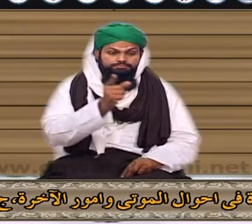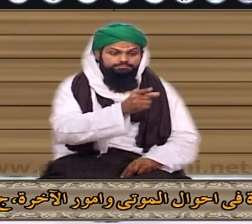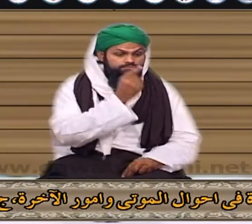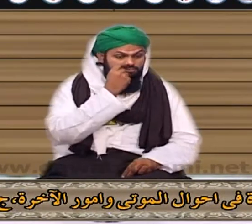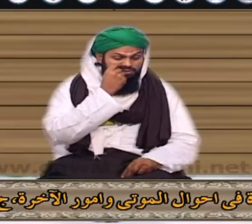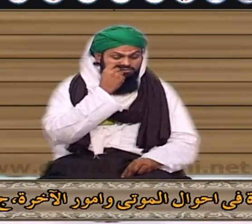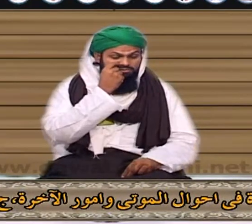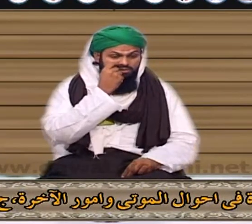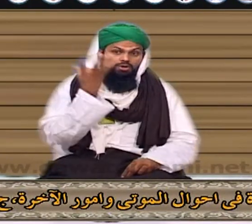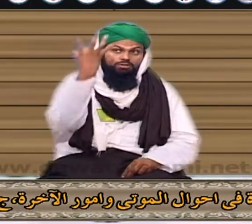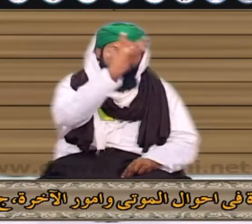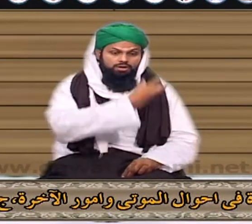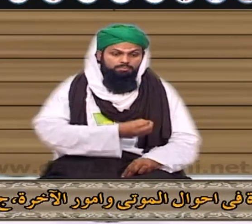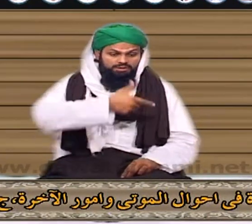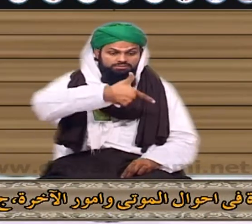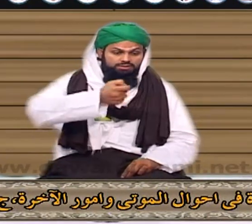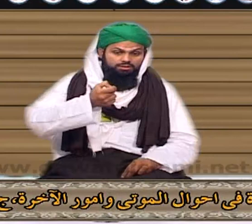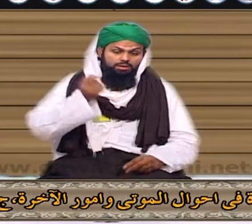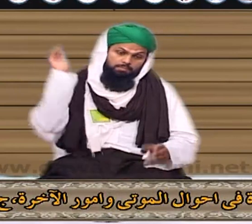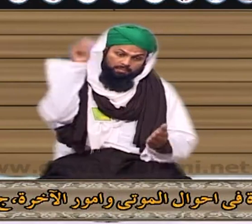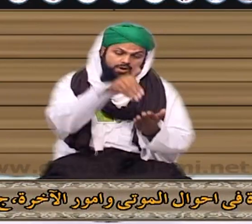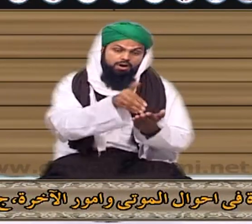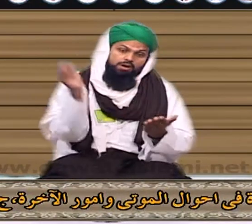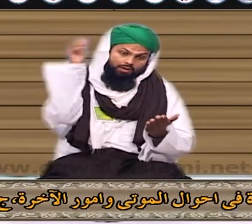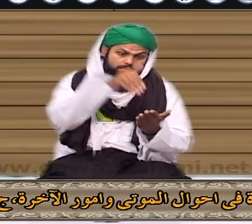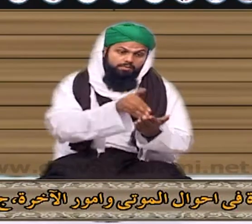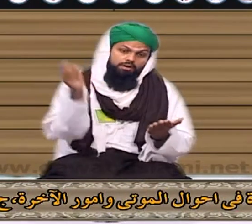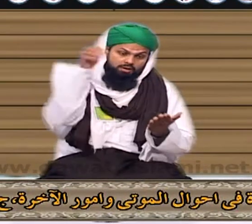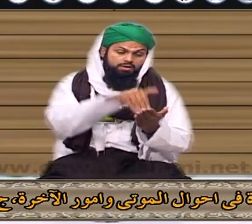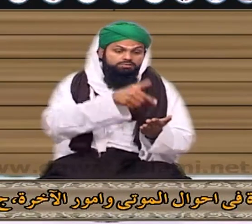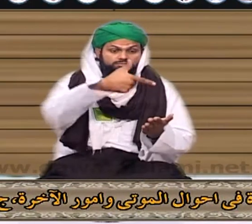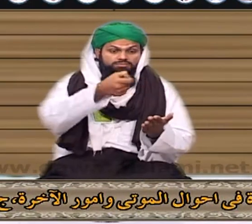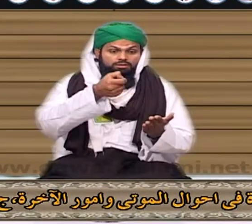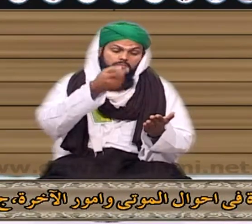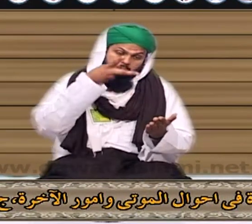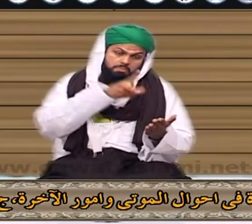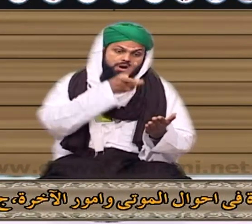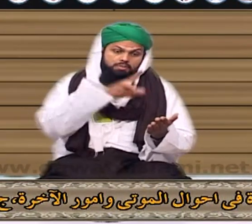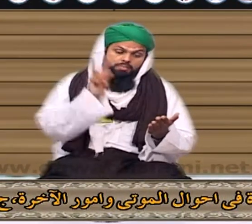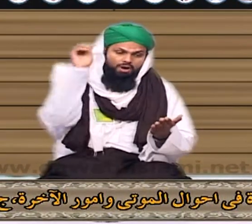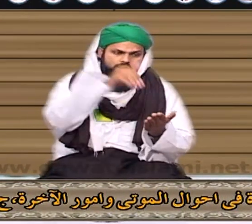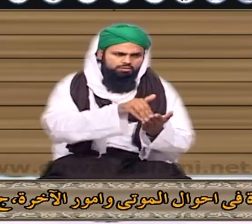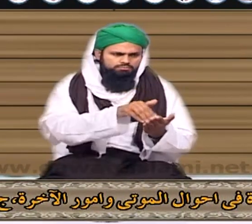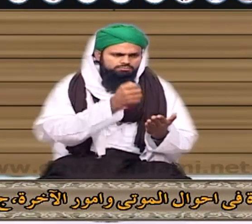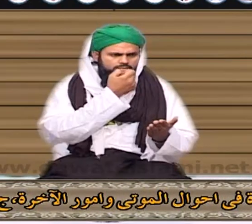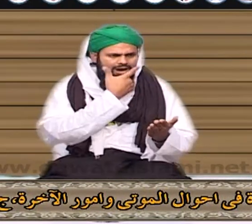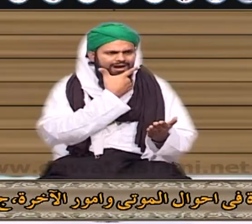روزانہ ہر شخص کے پاس دن میں ستر بار آتے ہیں ستر بار جب اسے